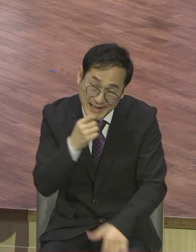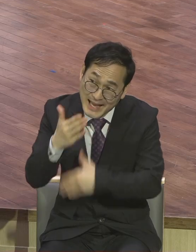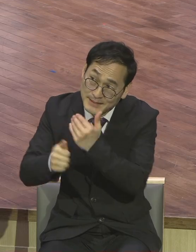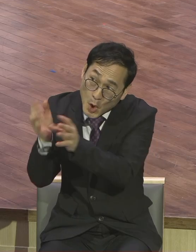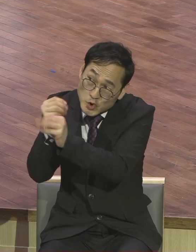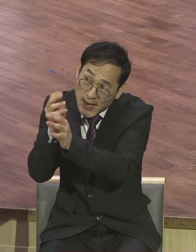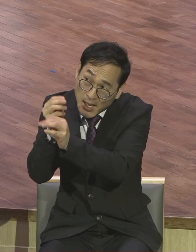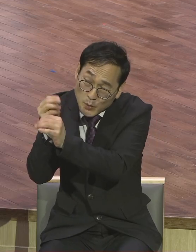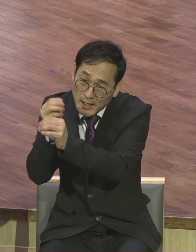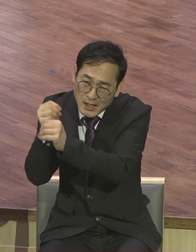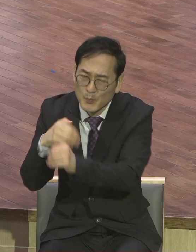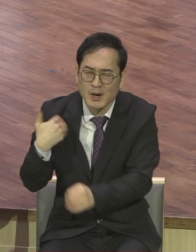기다려라